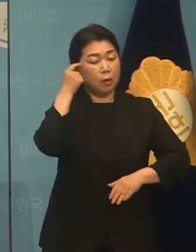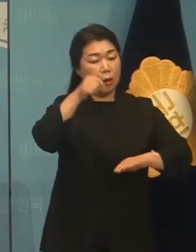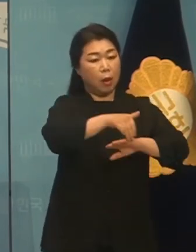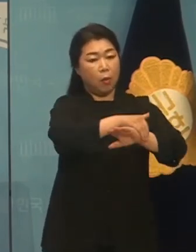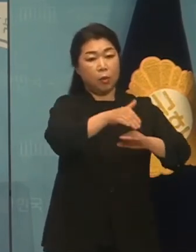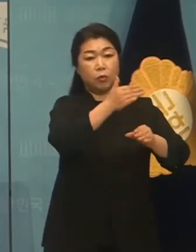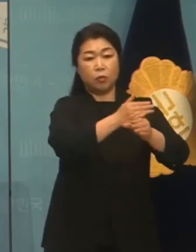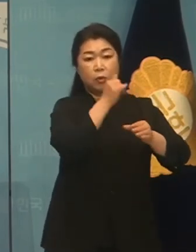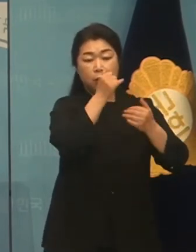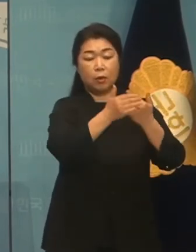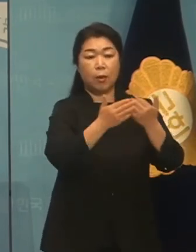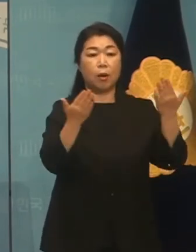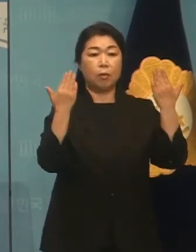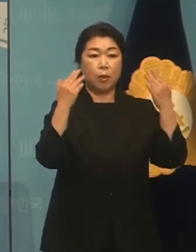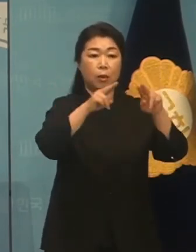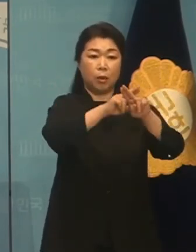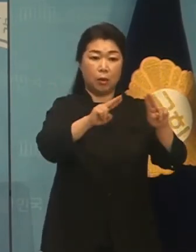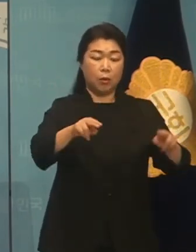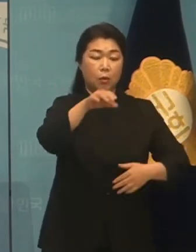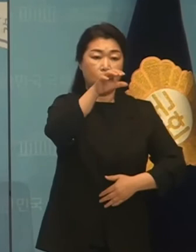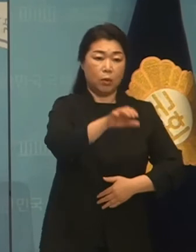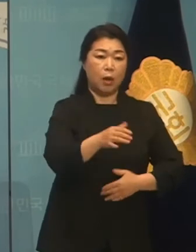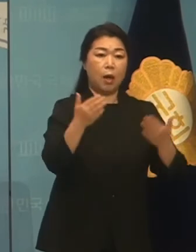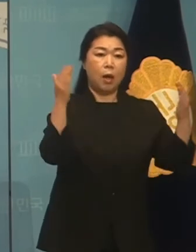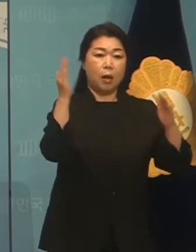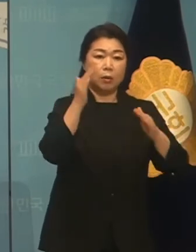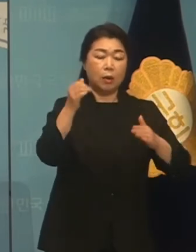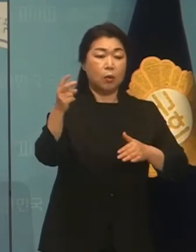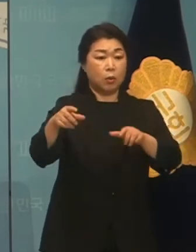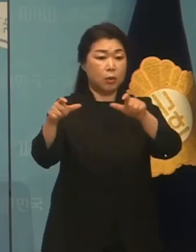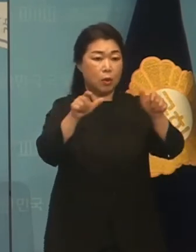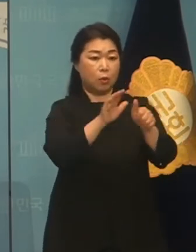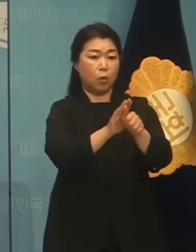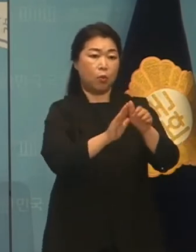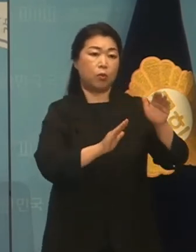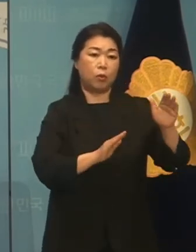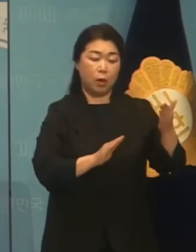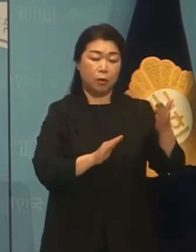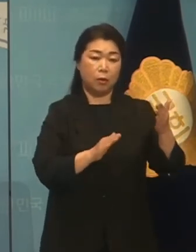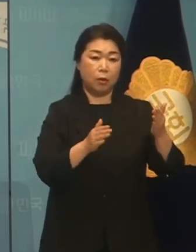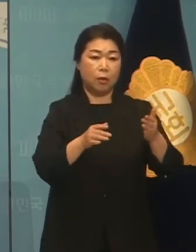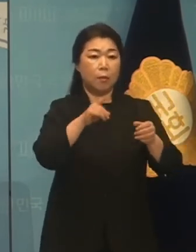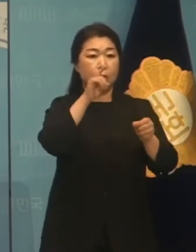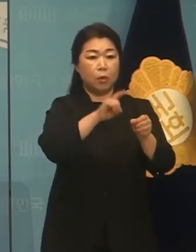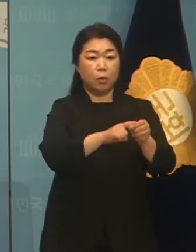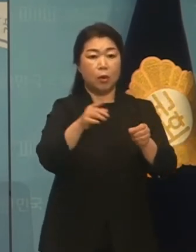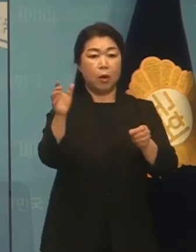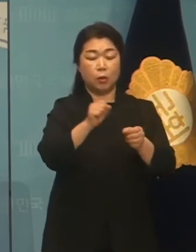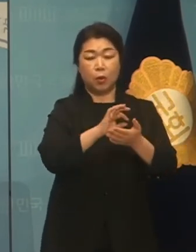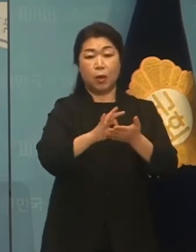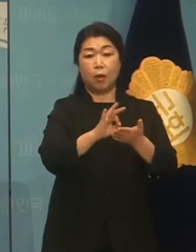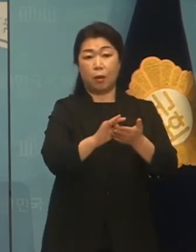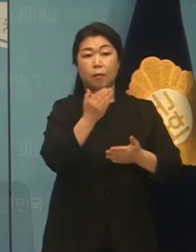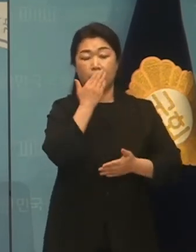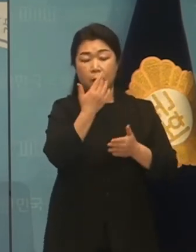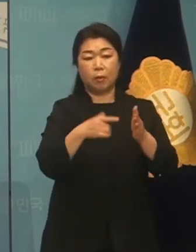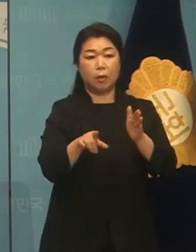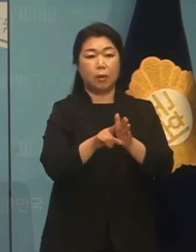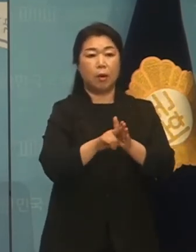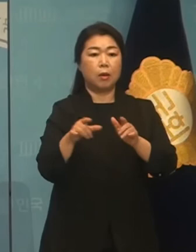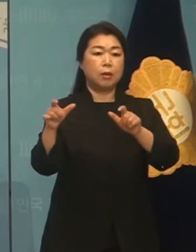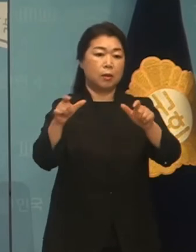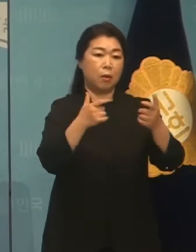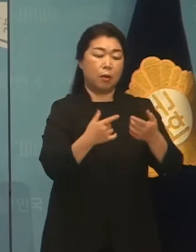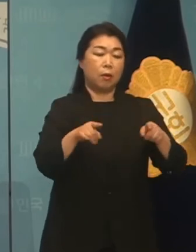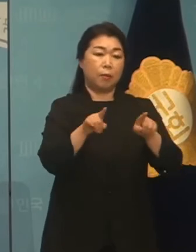폐교를 학생과 지역사회에 도움이 되는 방향으로 활용할 수 있도록 지역 상생